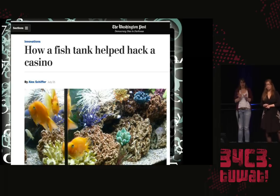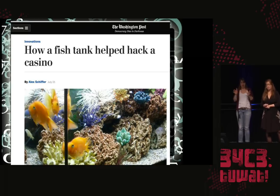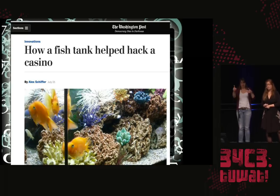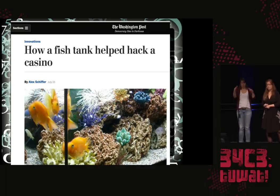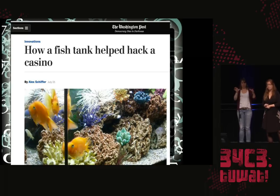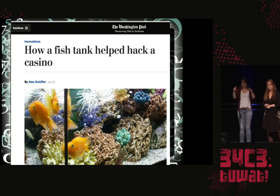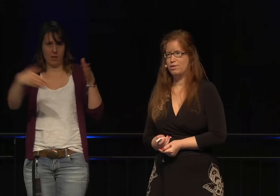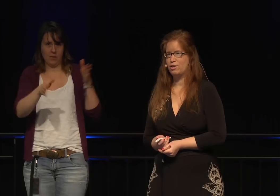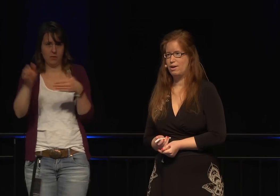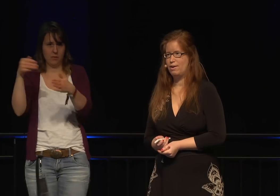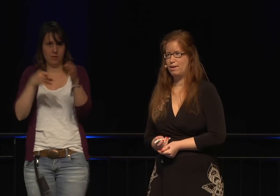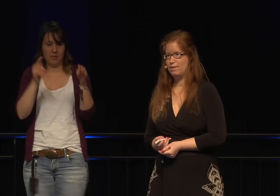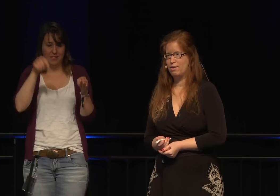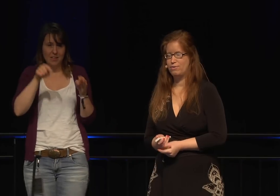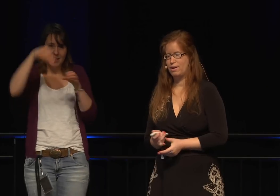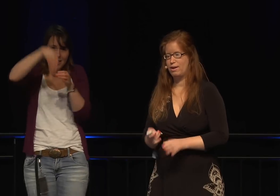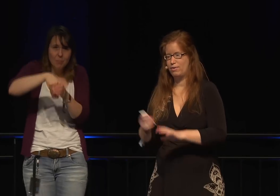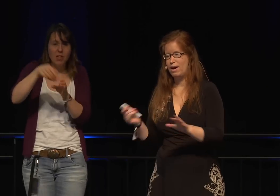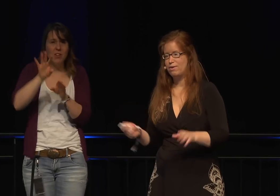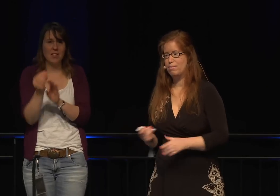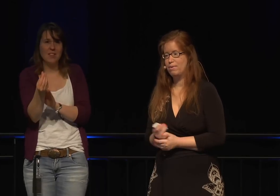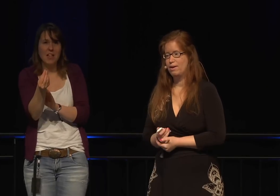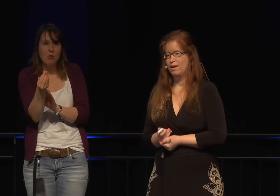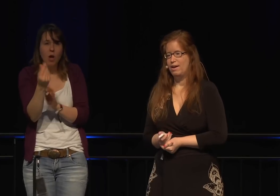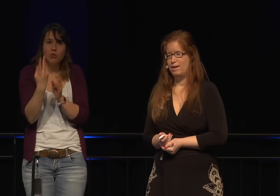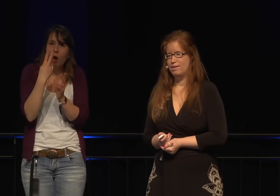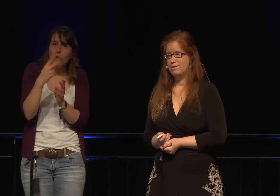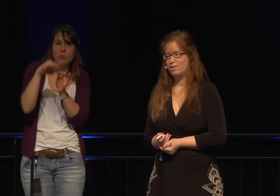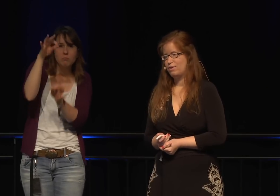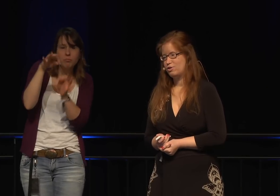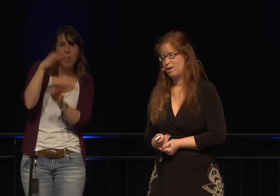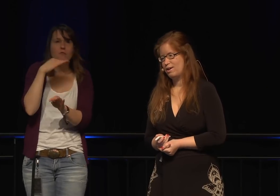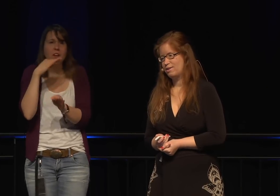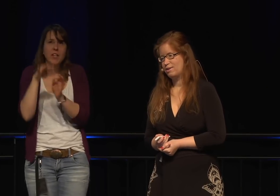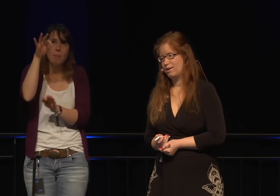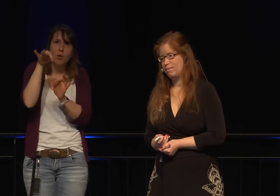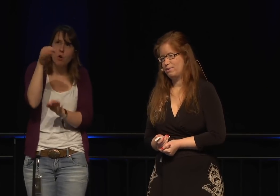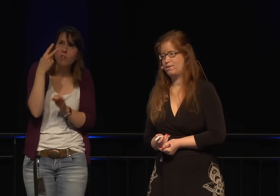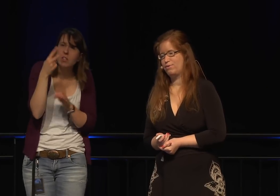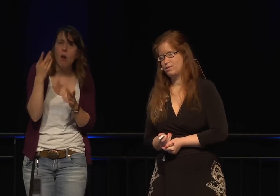überwacht haben auf Temperatur und die Qualität des Wassers,